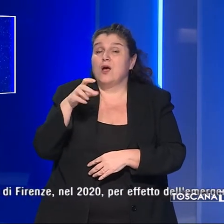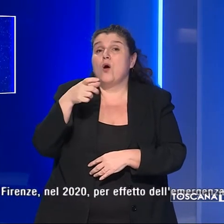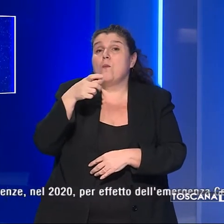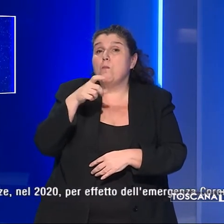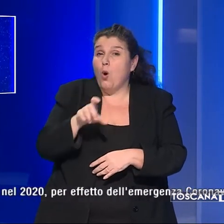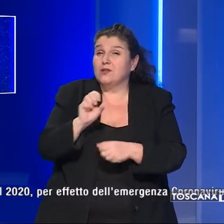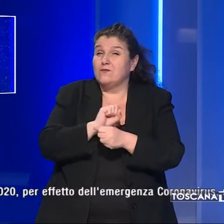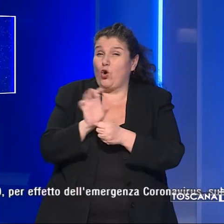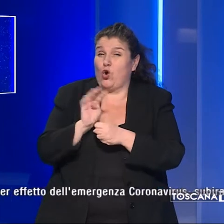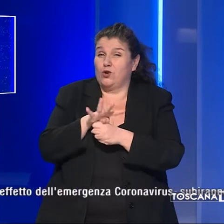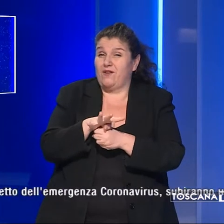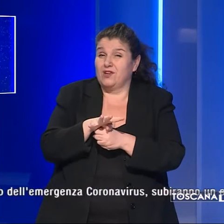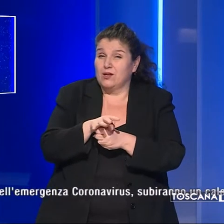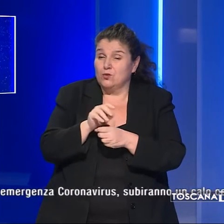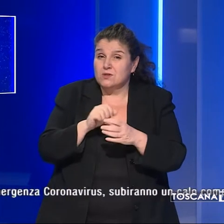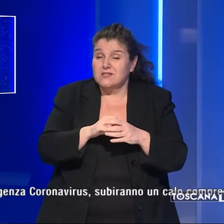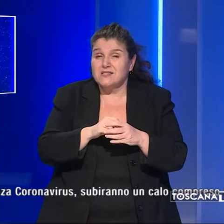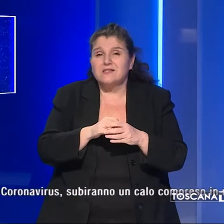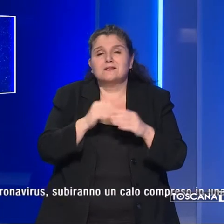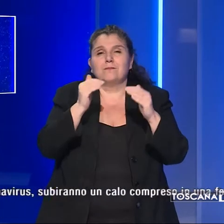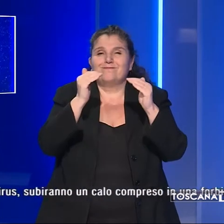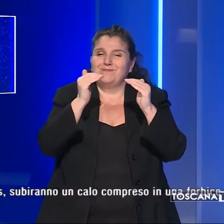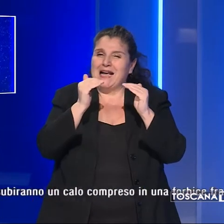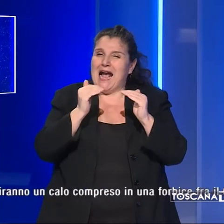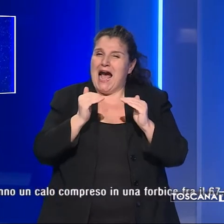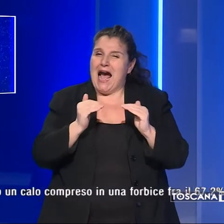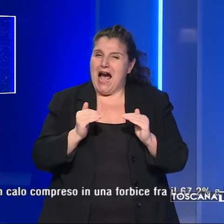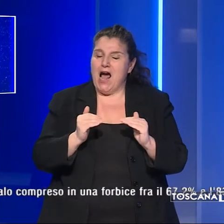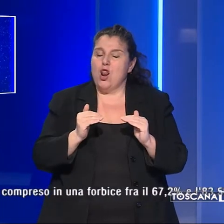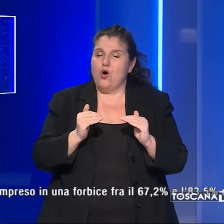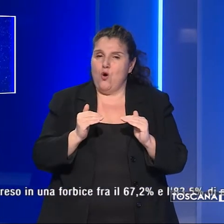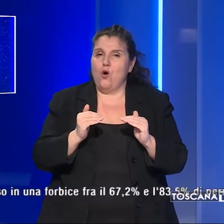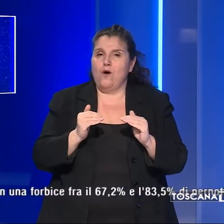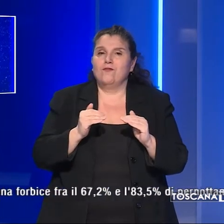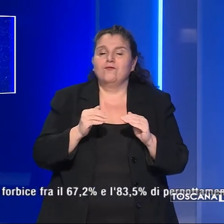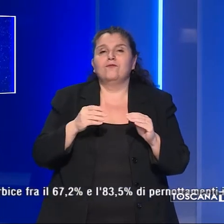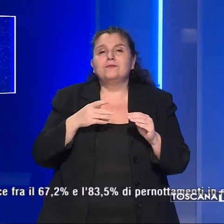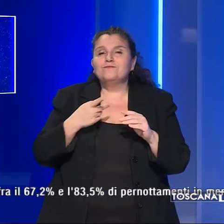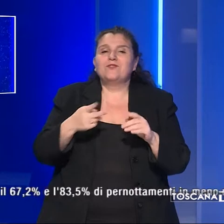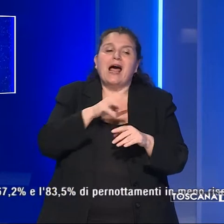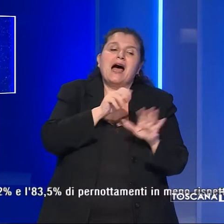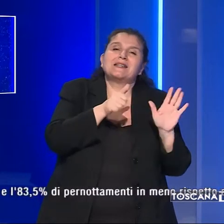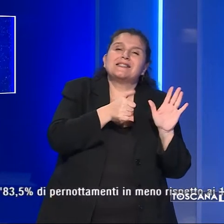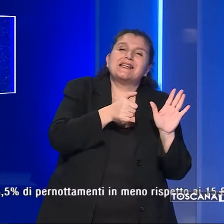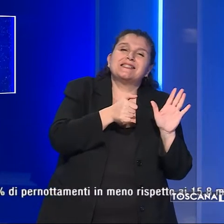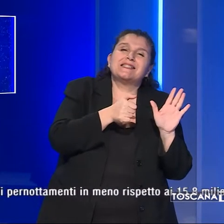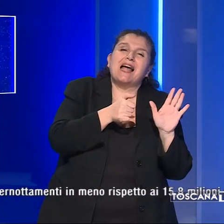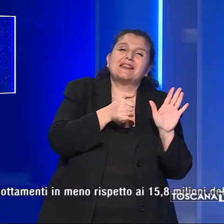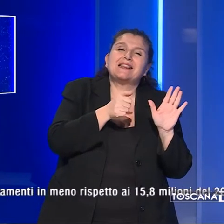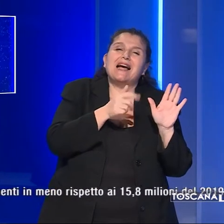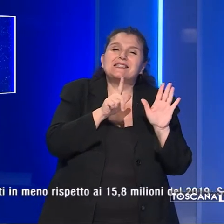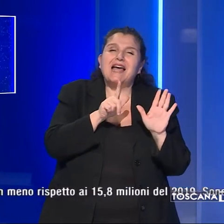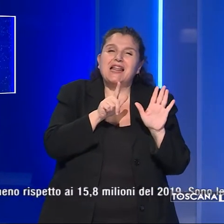'emergenza coronavirus, subiranno un calo compreso in una forbice fra il 67